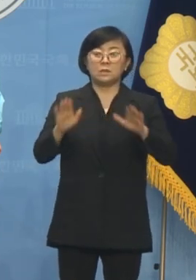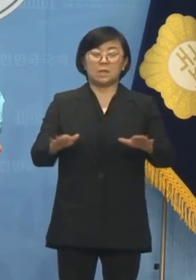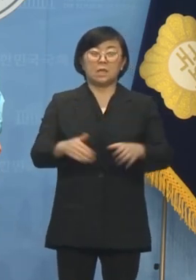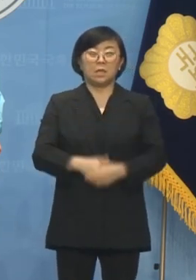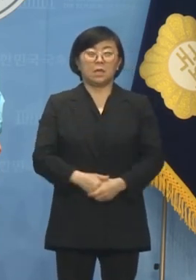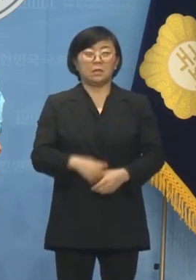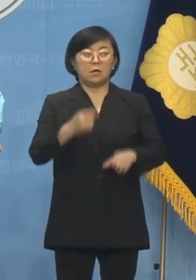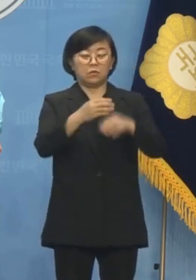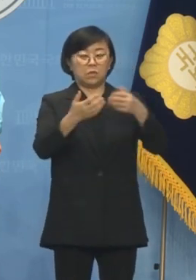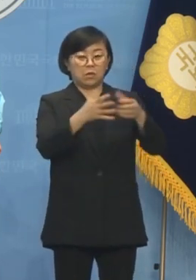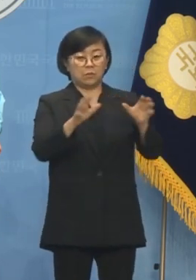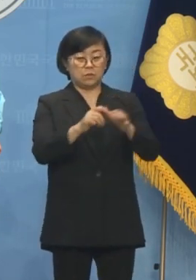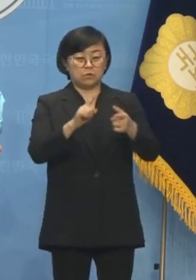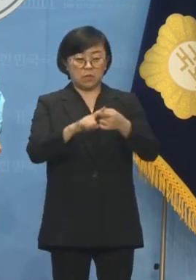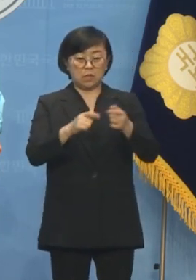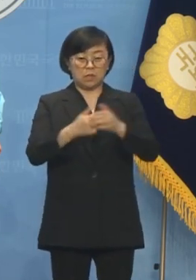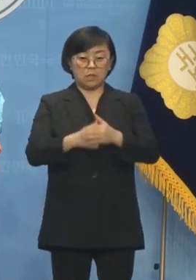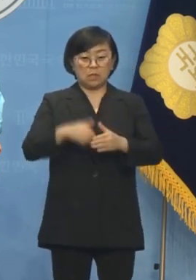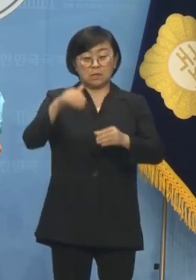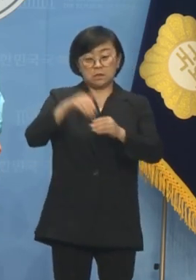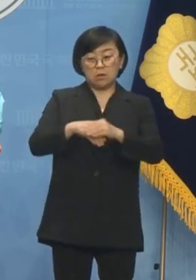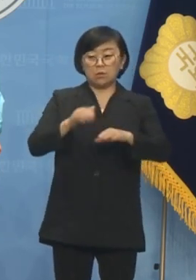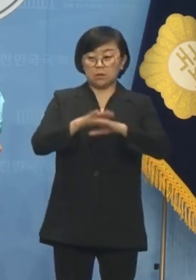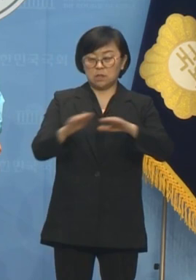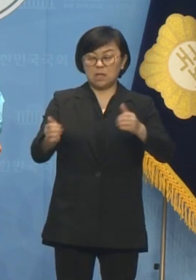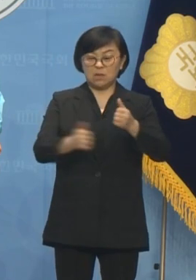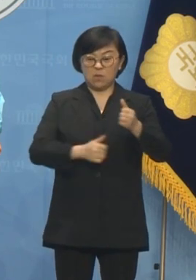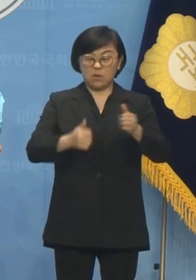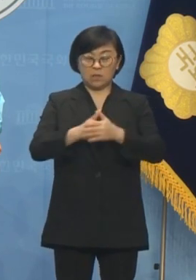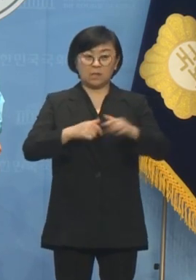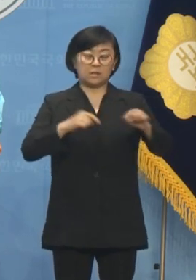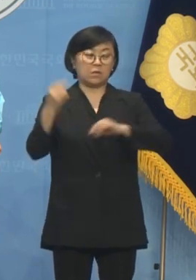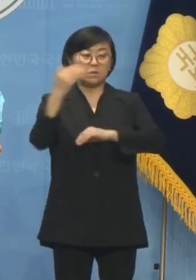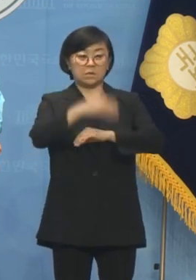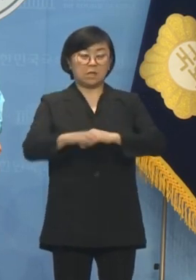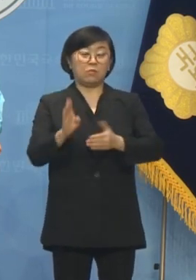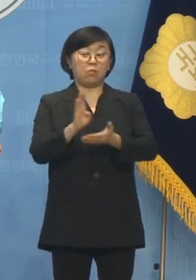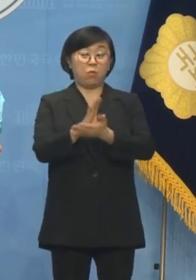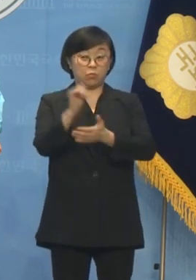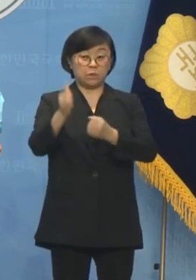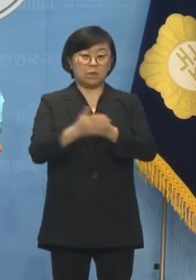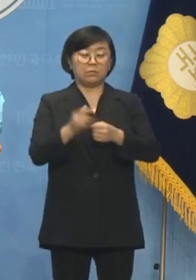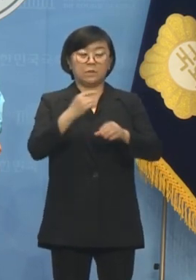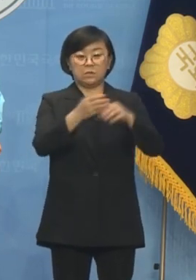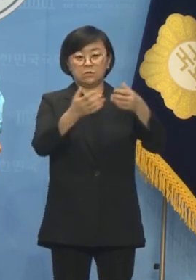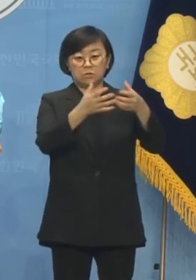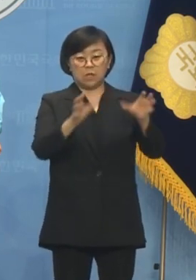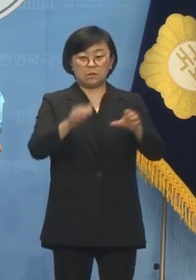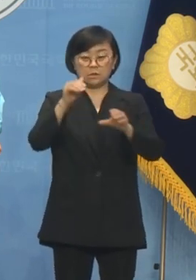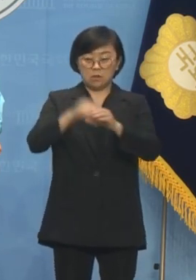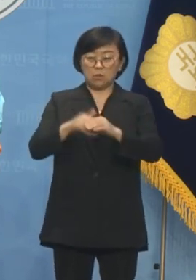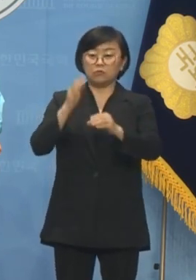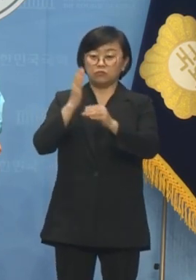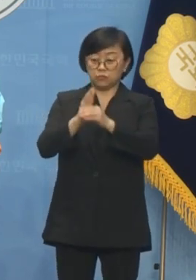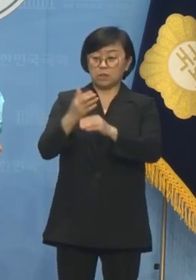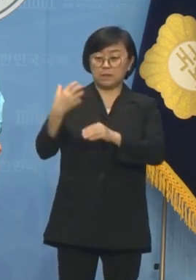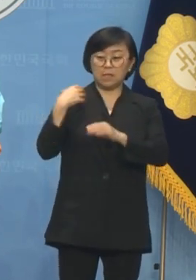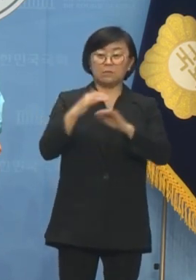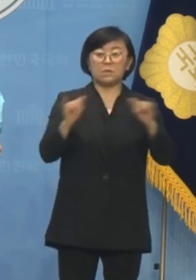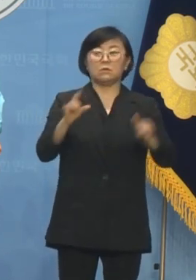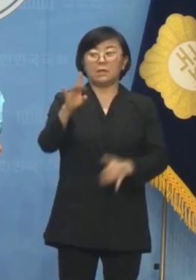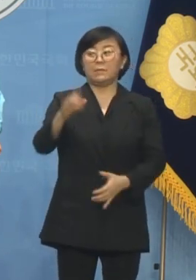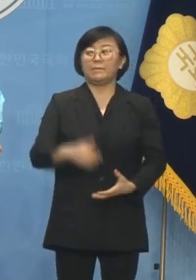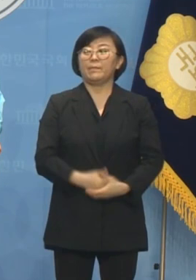더불어민주당의 선거대책위원회의 정책본부장으로 민주당 선거 핵심 책임자 중에 한